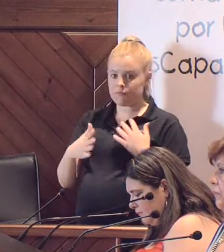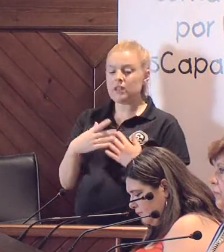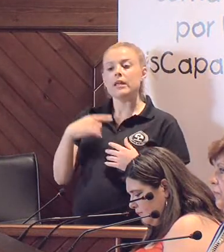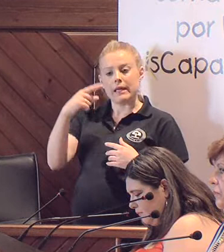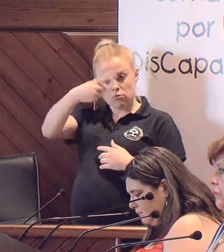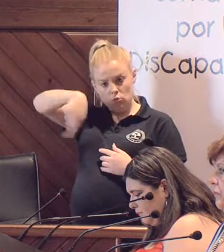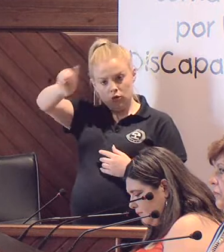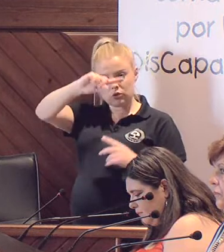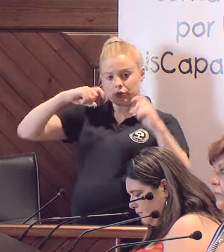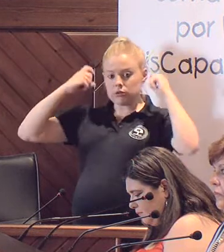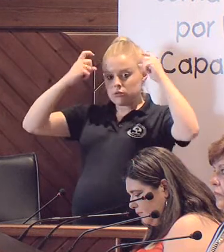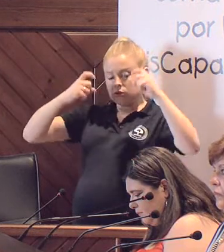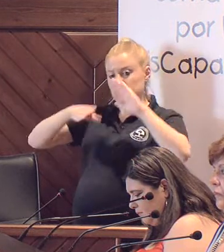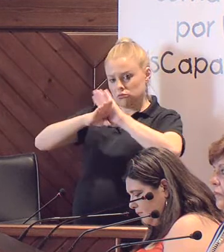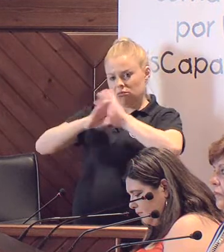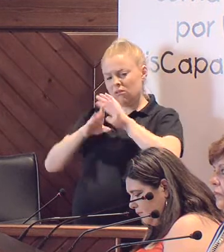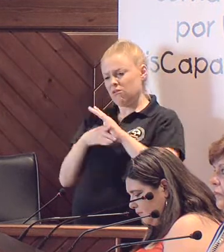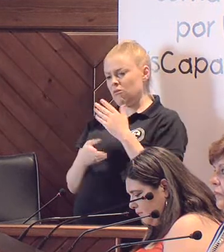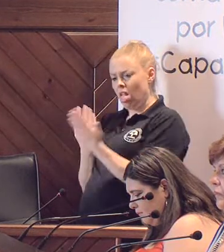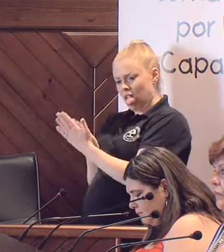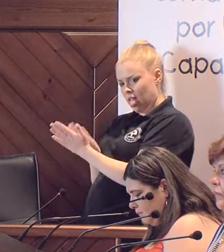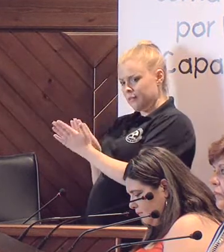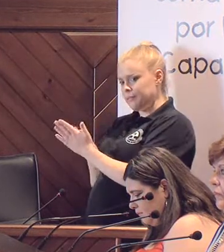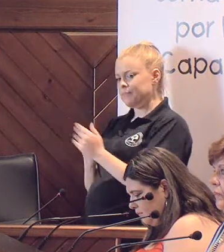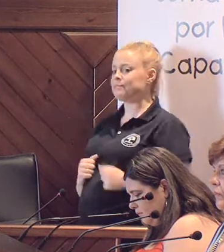que se quede vosotros dándole la lata, ¿eh? ¿Vale?